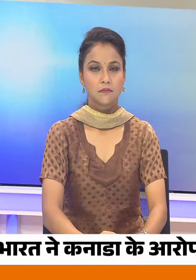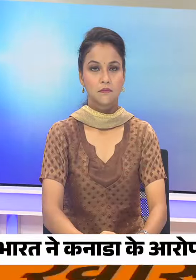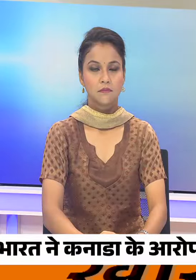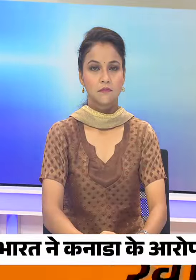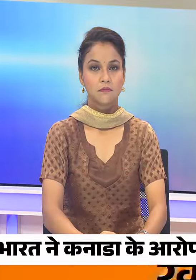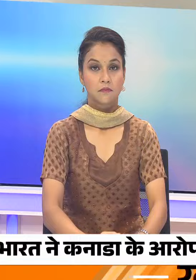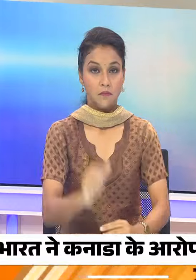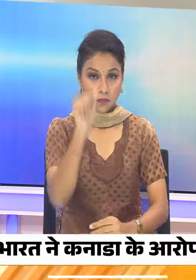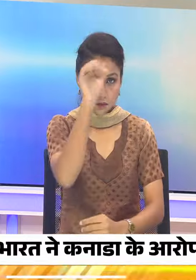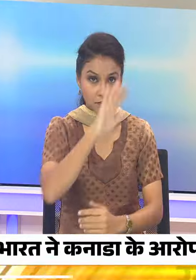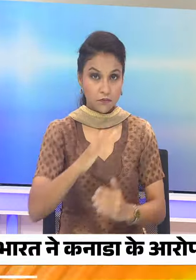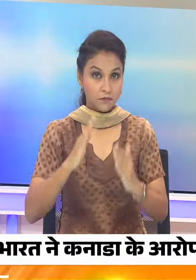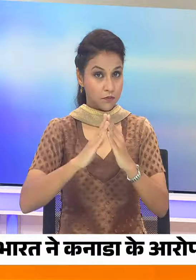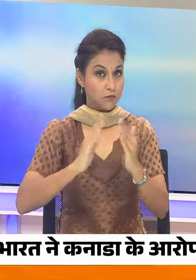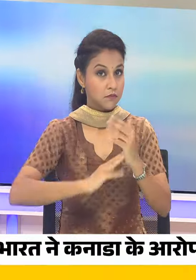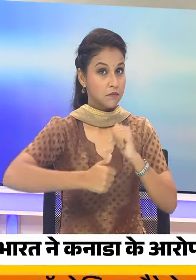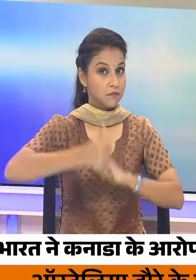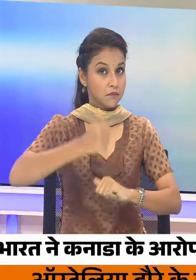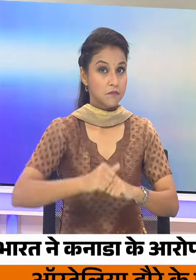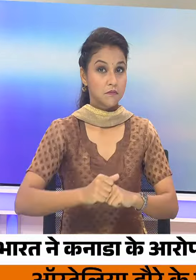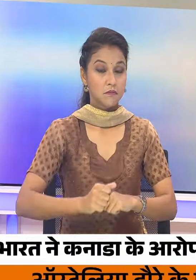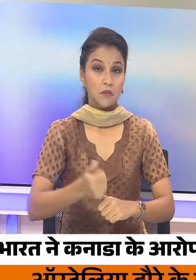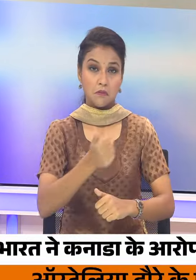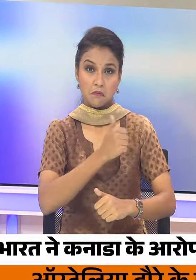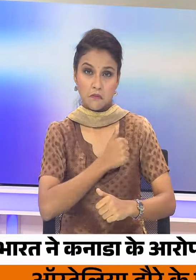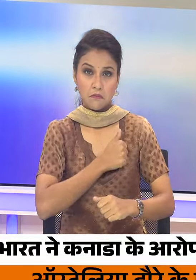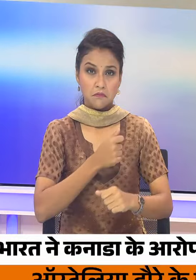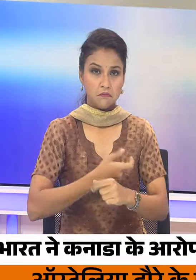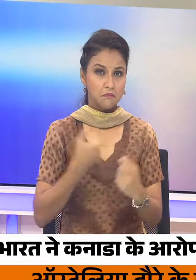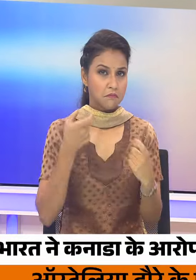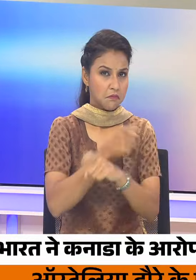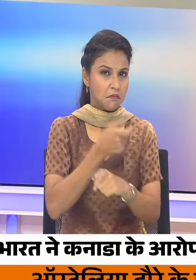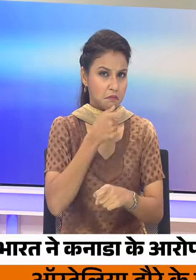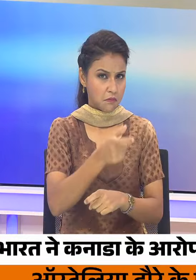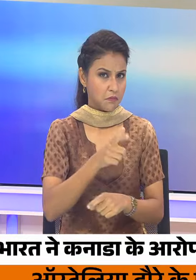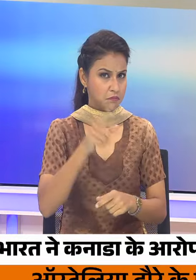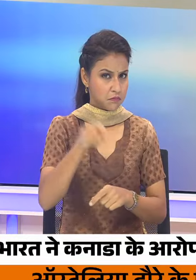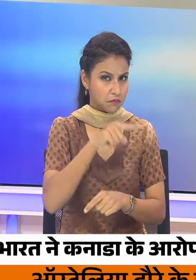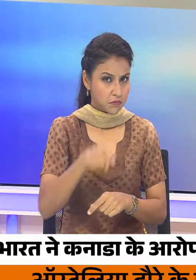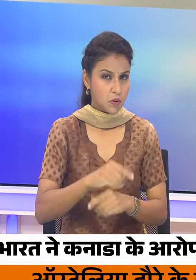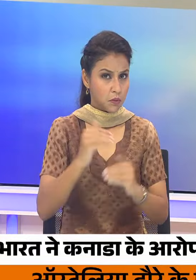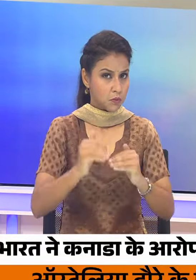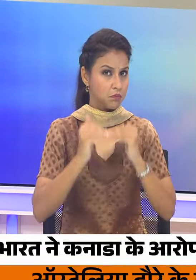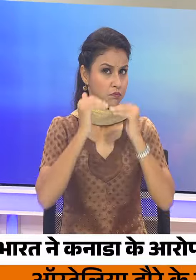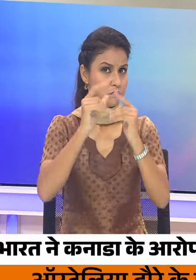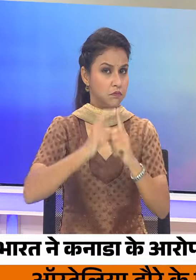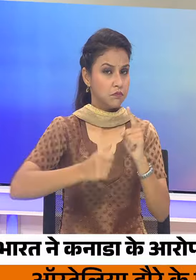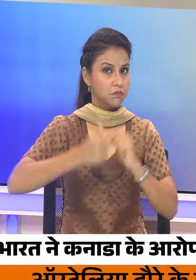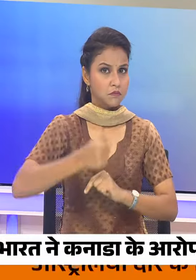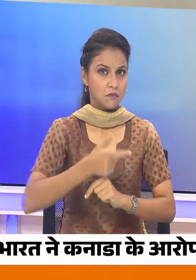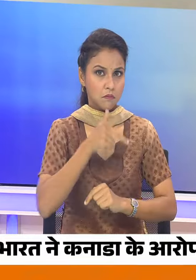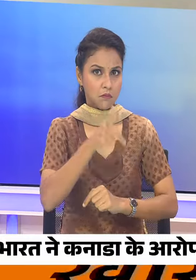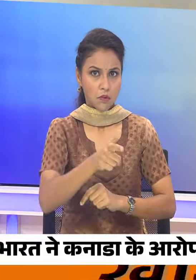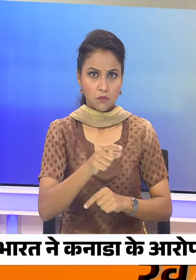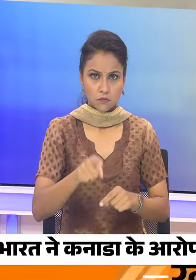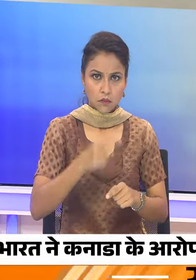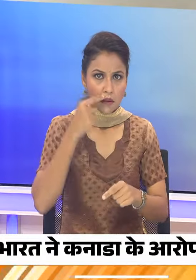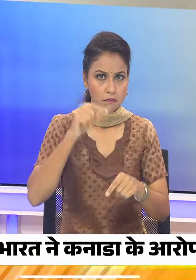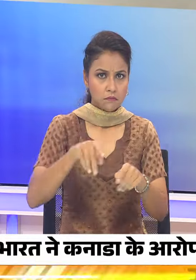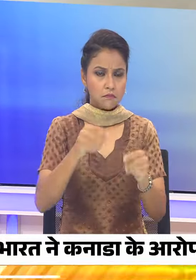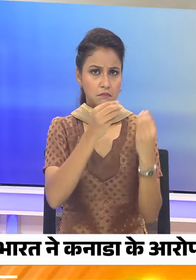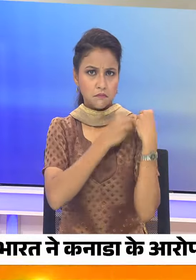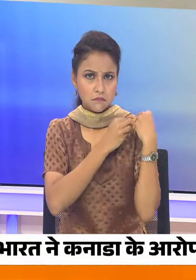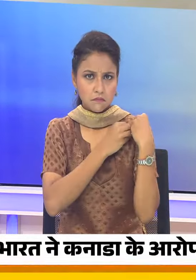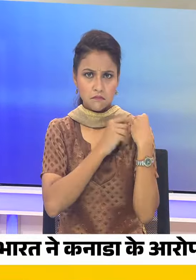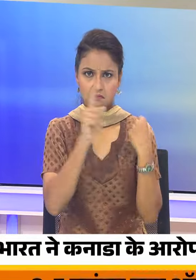भारत ने इग्रेमंत्री अमिट शापर कनाड़ा के आरोपो को किया खारच उचायोग के अधिकारिक को तलब कर कहा गैर जिम्मेदाराना